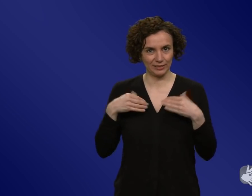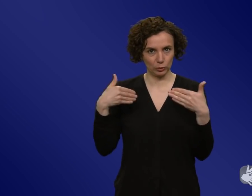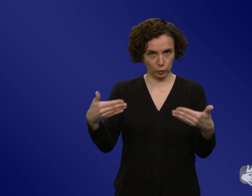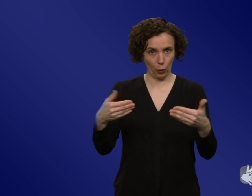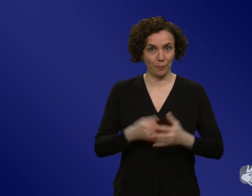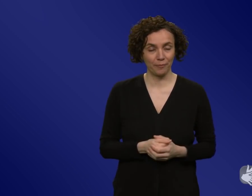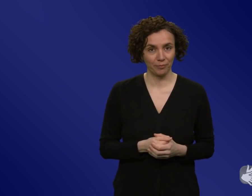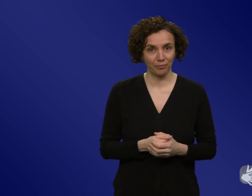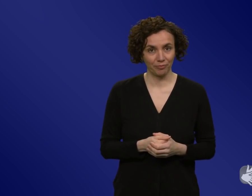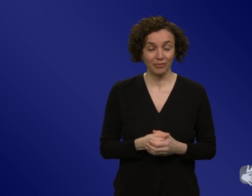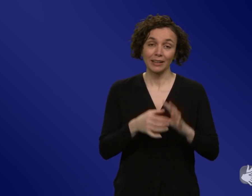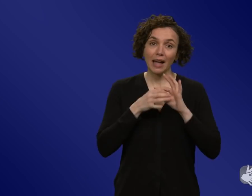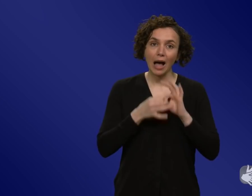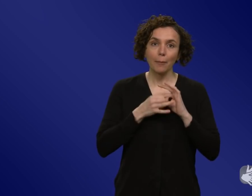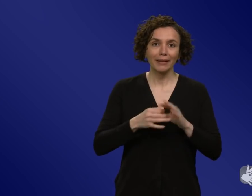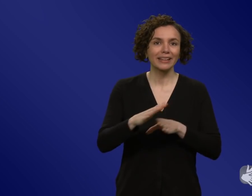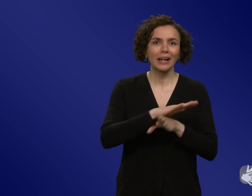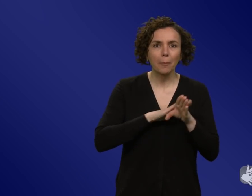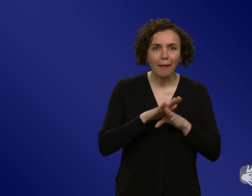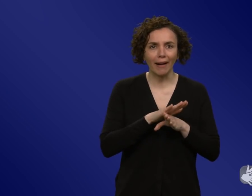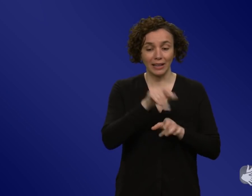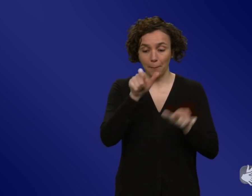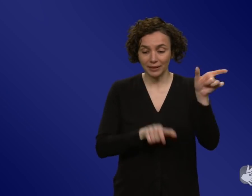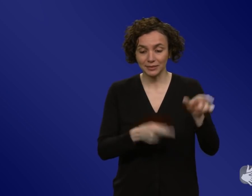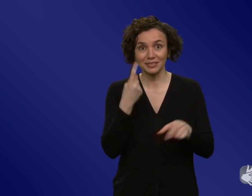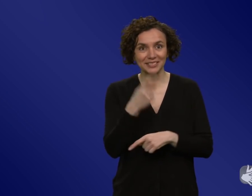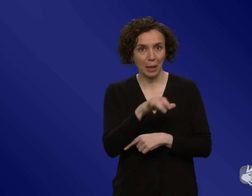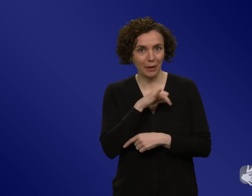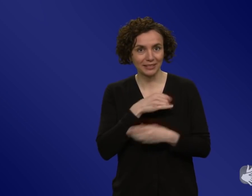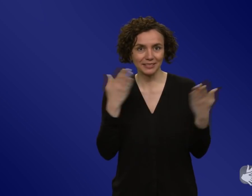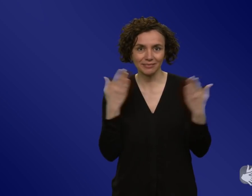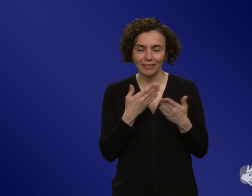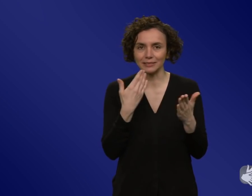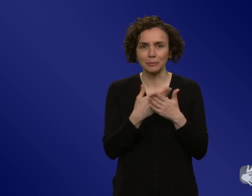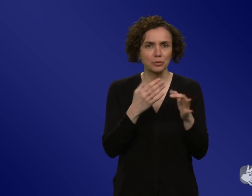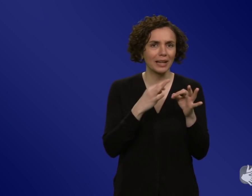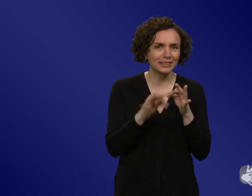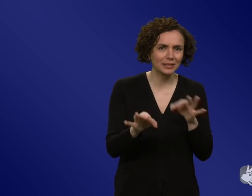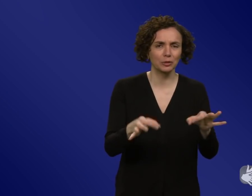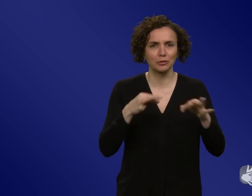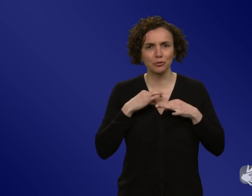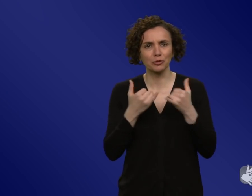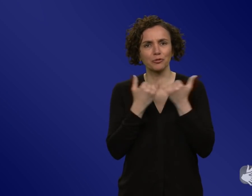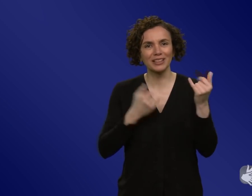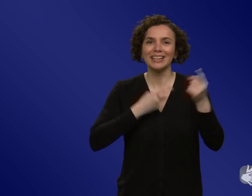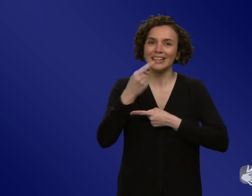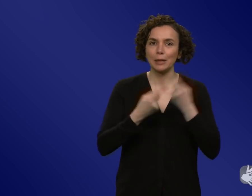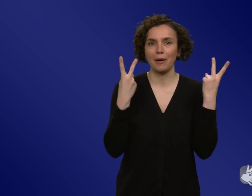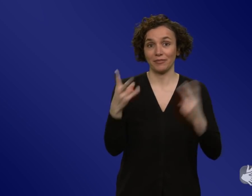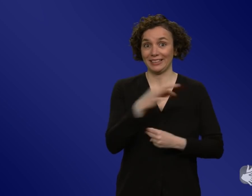interessieren, Entzündungen oder so, wirklich einfach dargestellt, vielleicht auch grafisch dargestellt zu vergleichen, okay, wie wahrscheinlich ist es, dass ich das